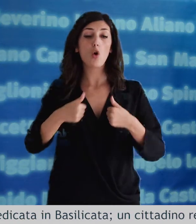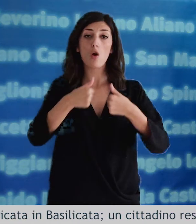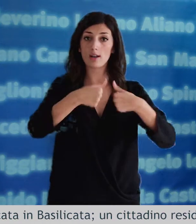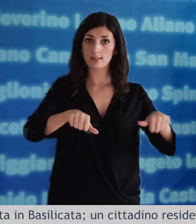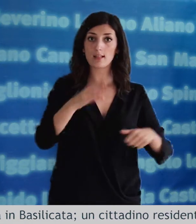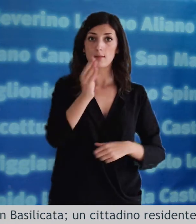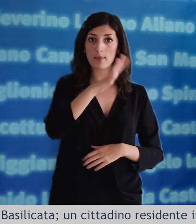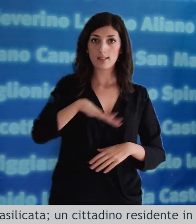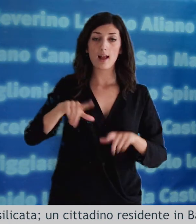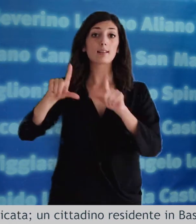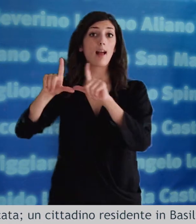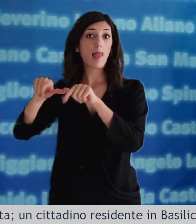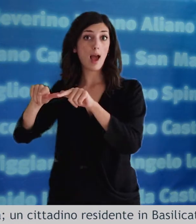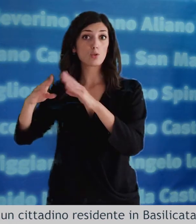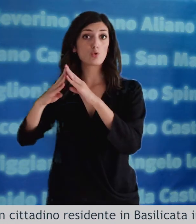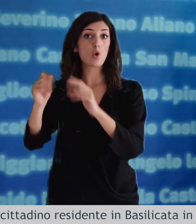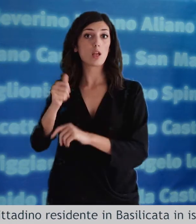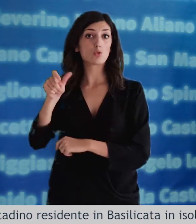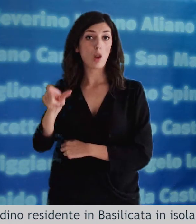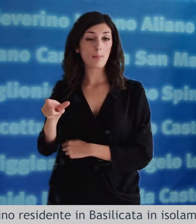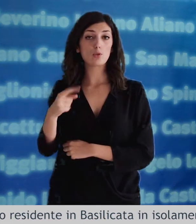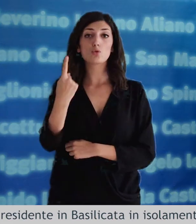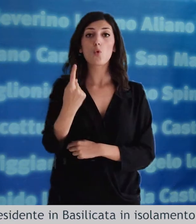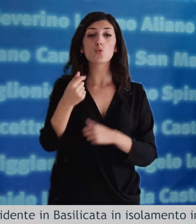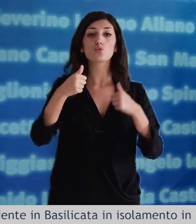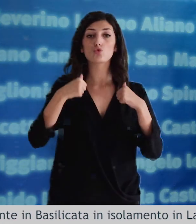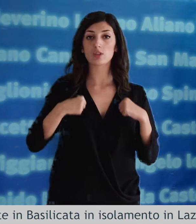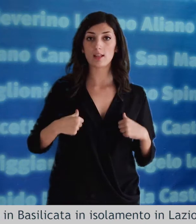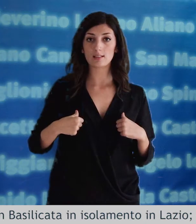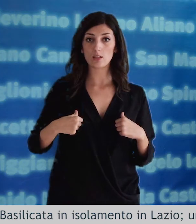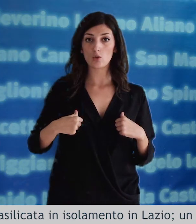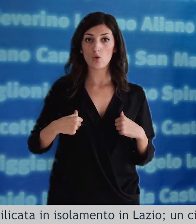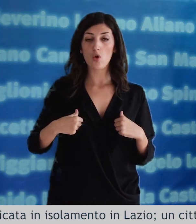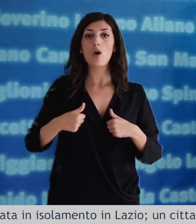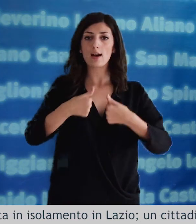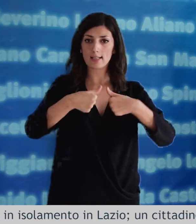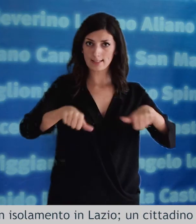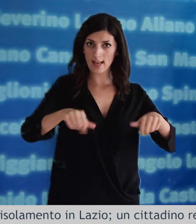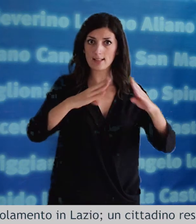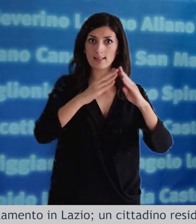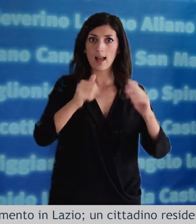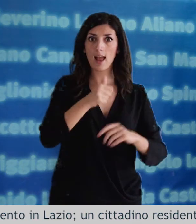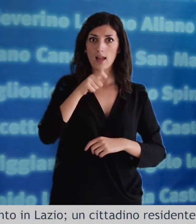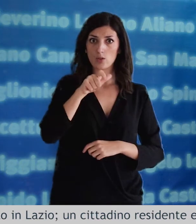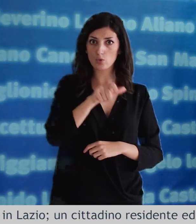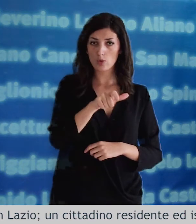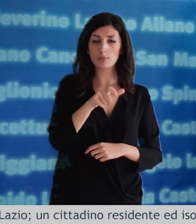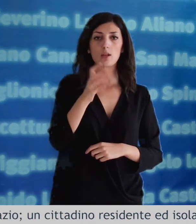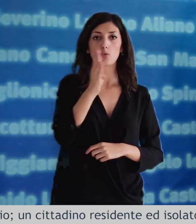in isolamento in lazio un cittadino residente ed isolato in basilicata diagnosticato in puglia